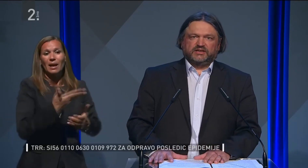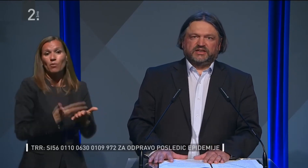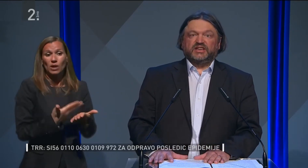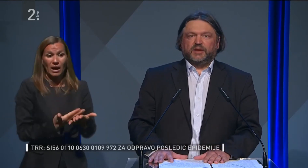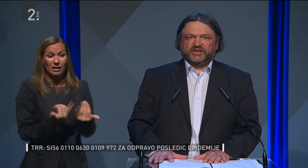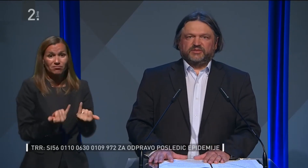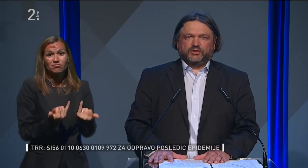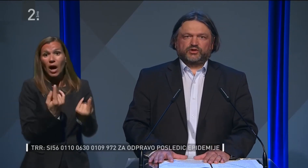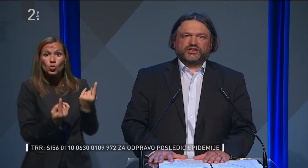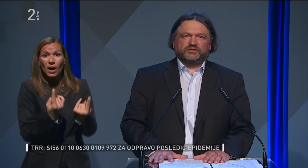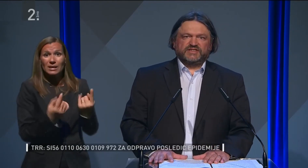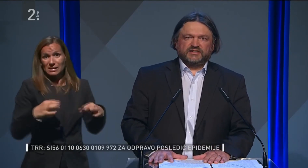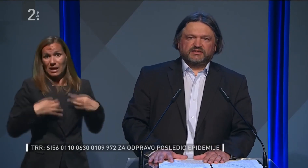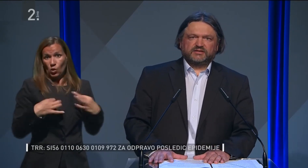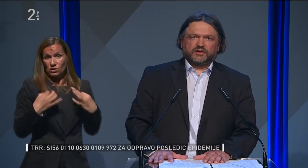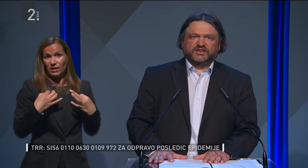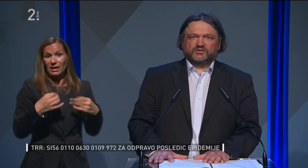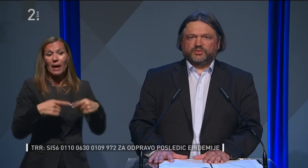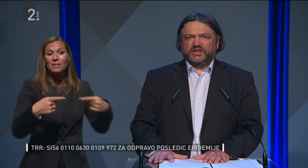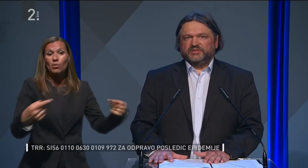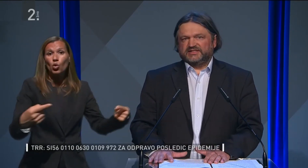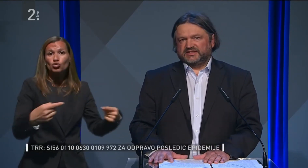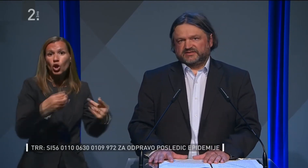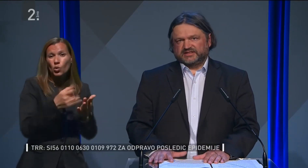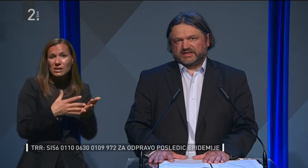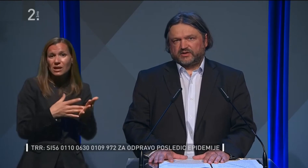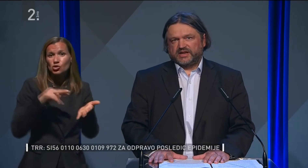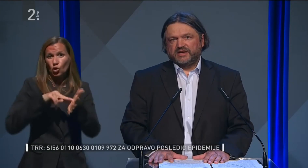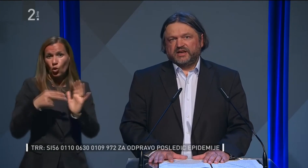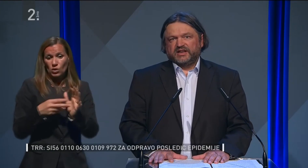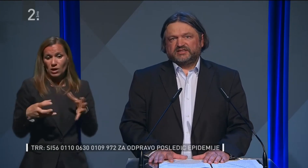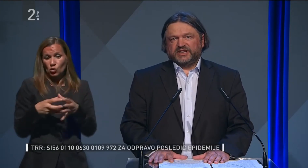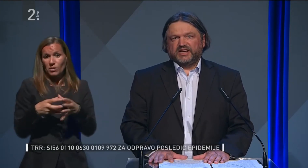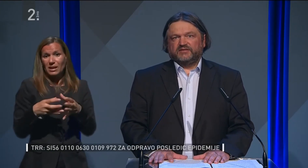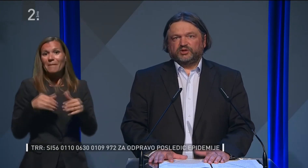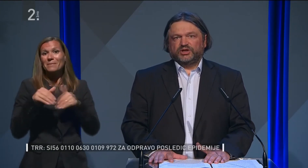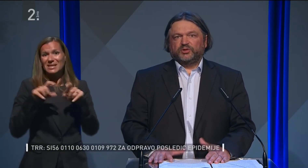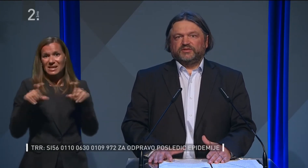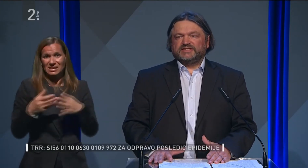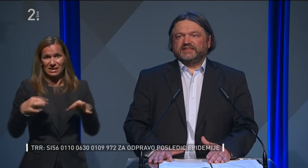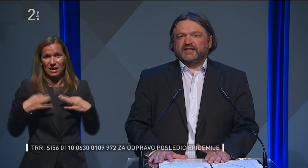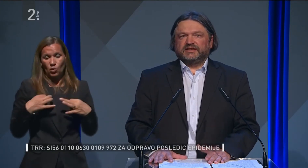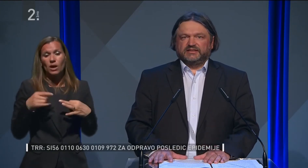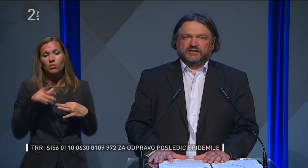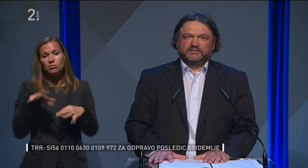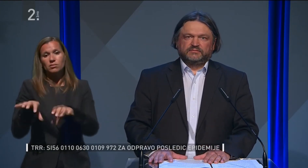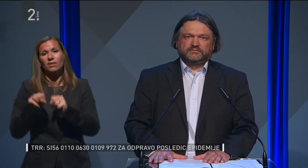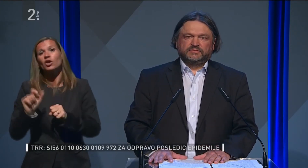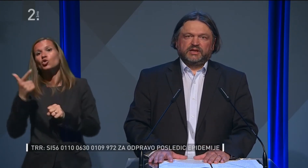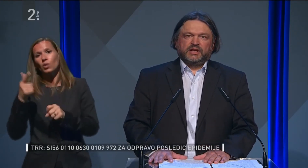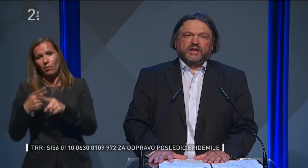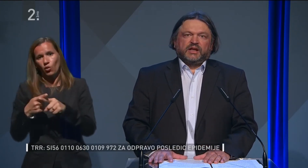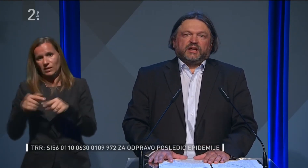zdravstvenih in epidemiološki ocen strokovne skupine Ministrstva za zdravje sprejela v drugi polovici tega tedna.